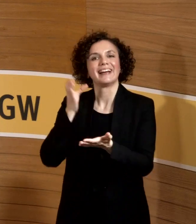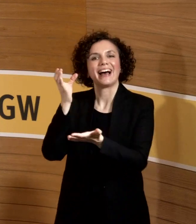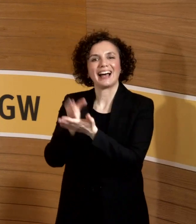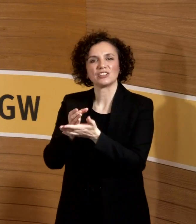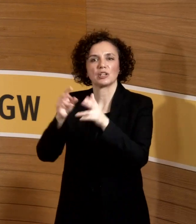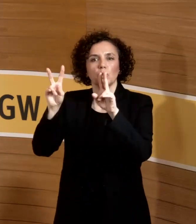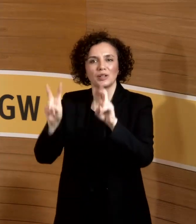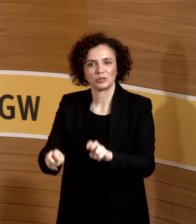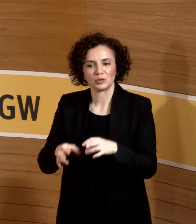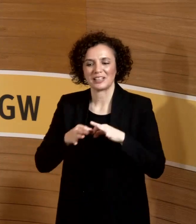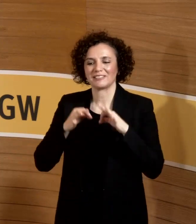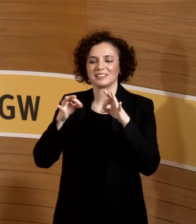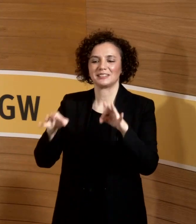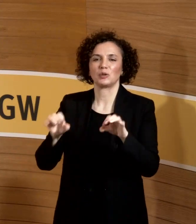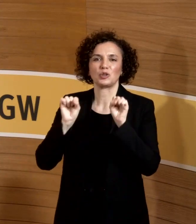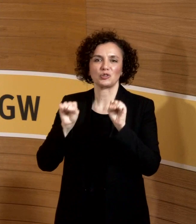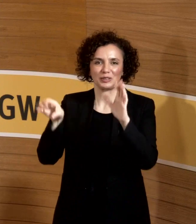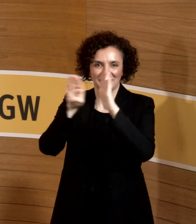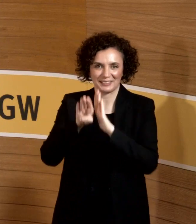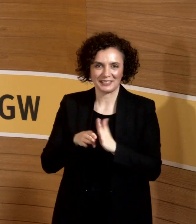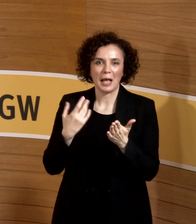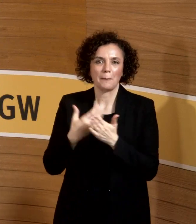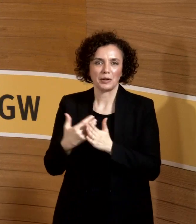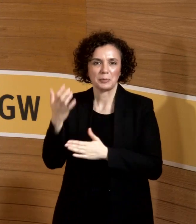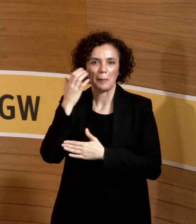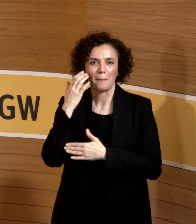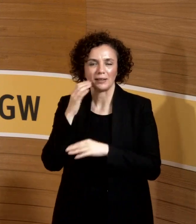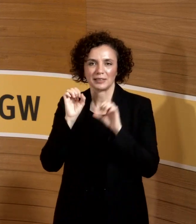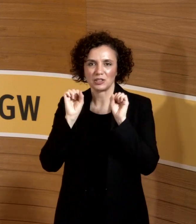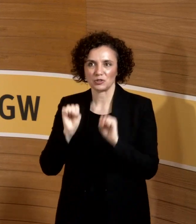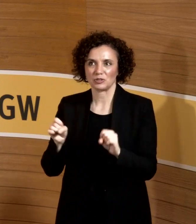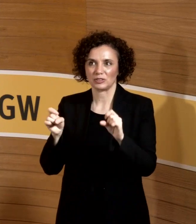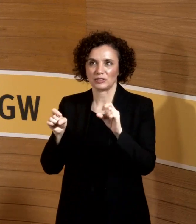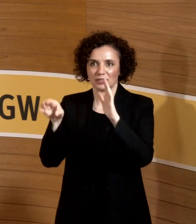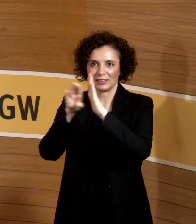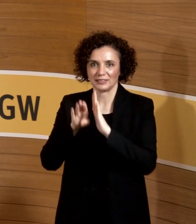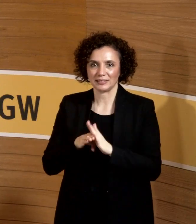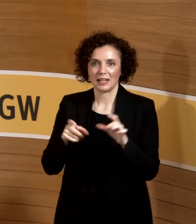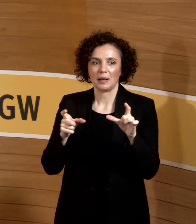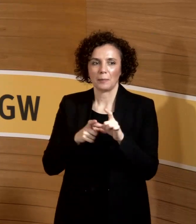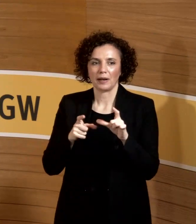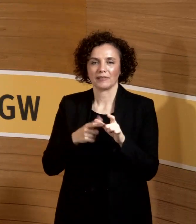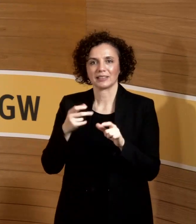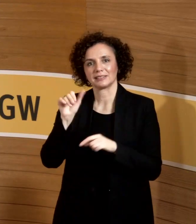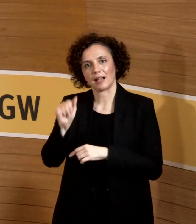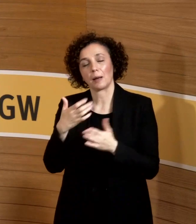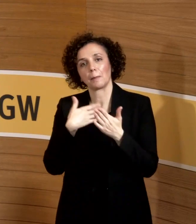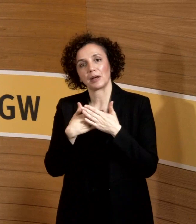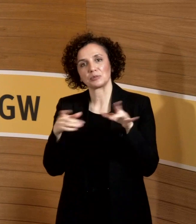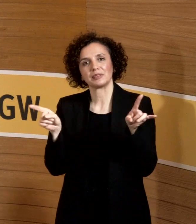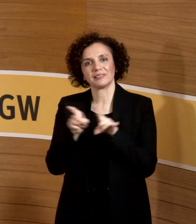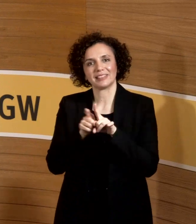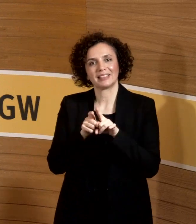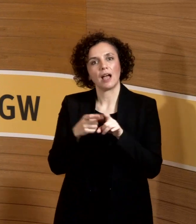Infektionsschutzgesetz, Masernschutzgesetz, Schrägstrich, Paragraf 23a. Also dass der Arbeitgeber sozusagen Serologien oder Immunitäten